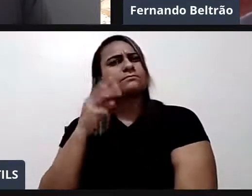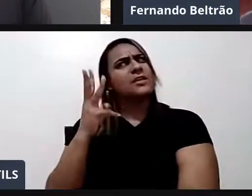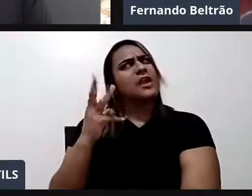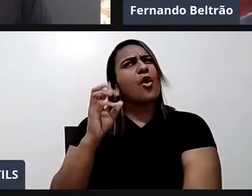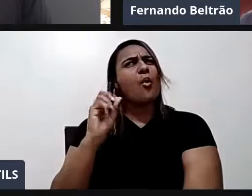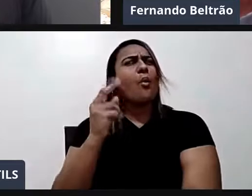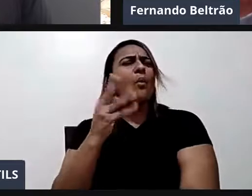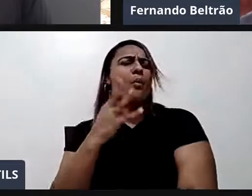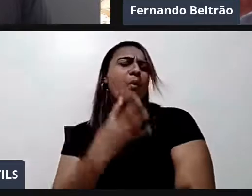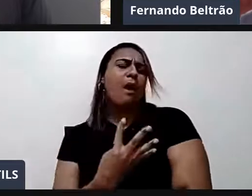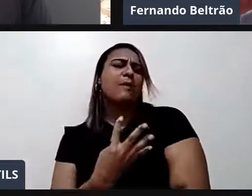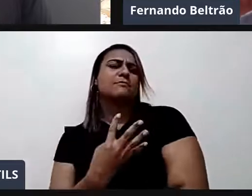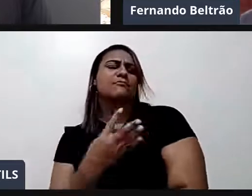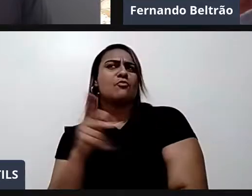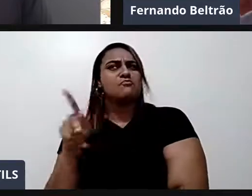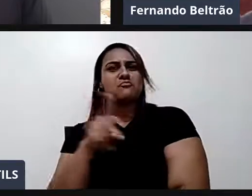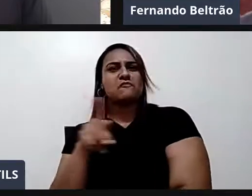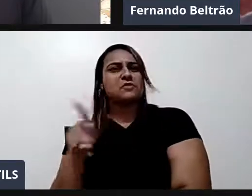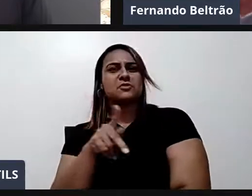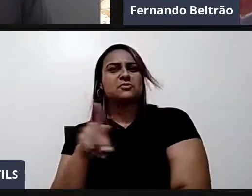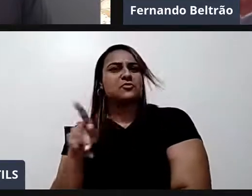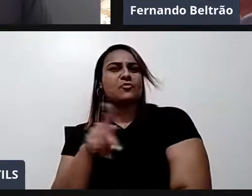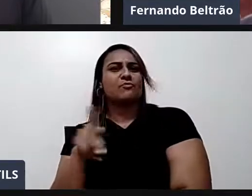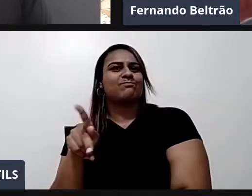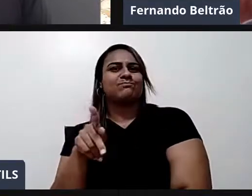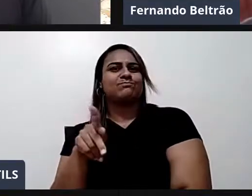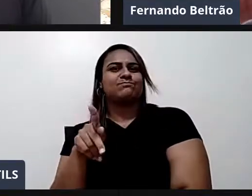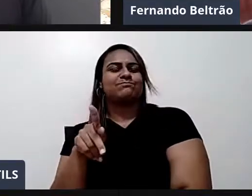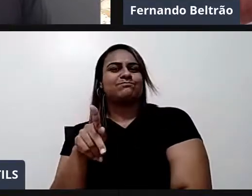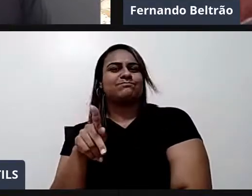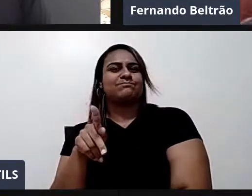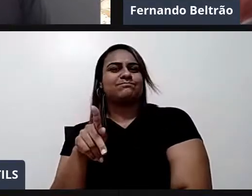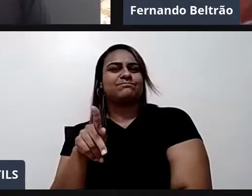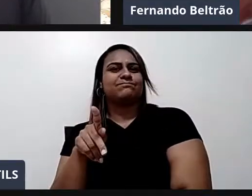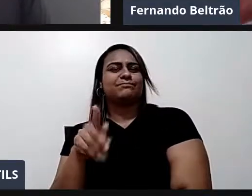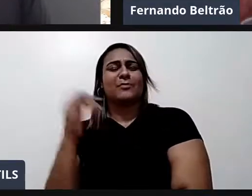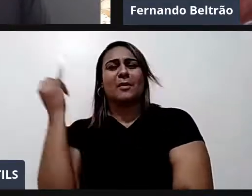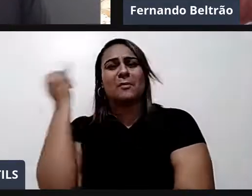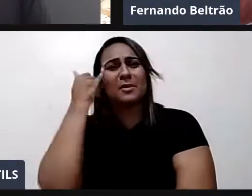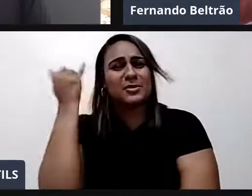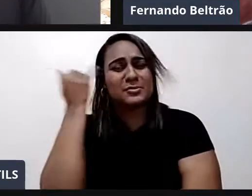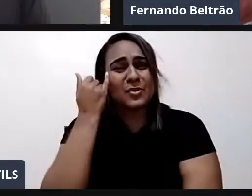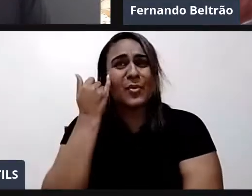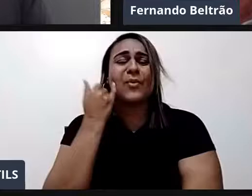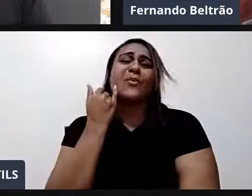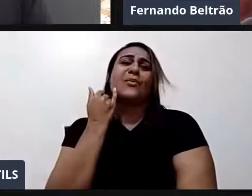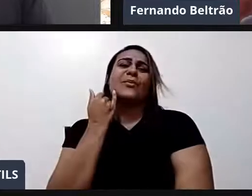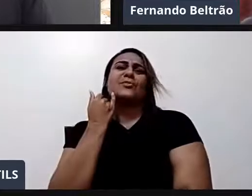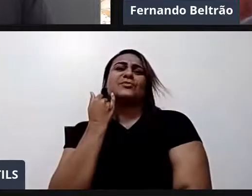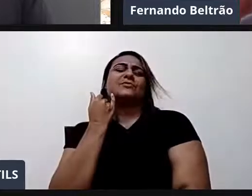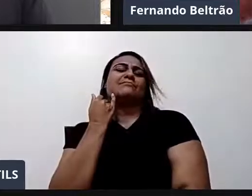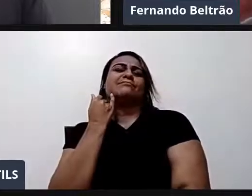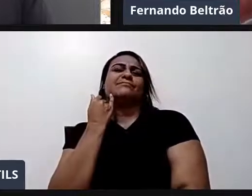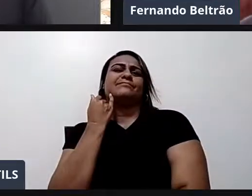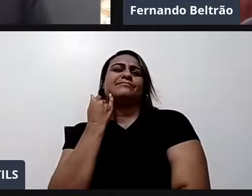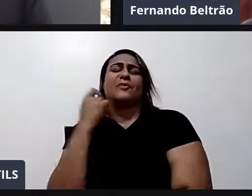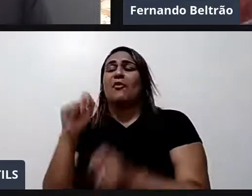coisa alguma. Omissos. Preguiçosos. Escorões. Que não fazem a sua parte. Tem.